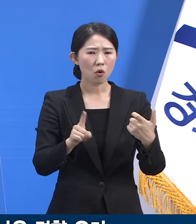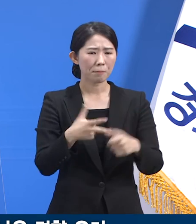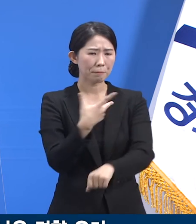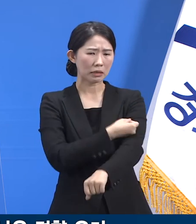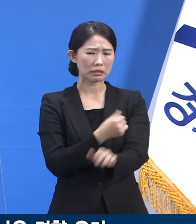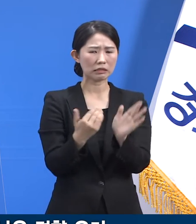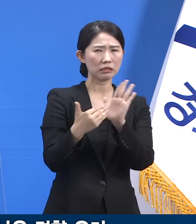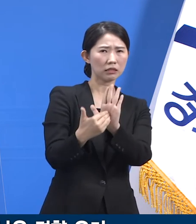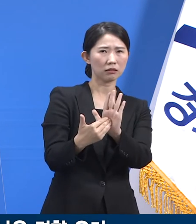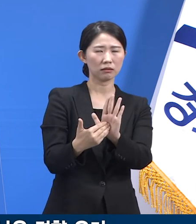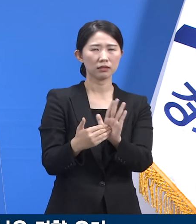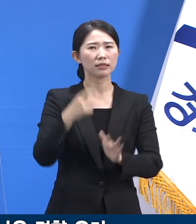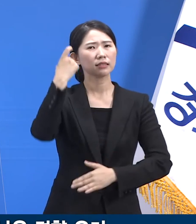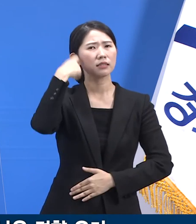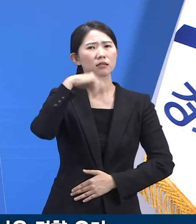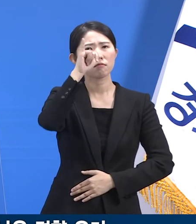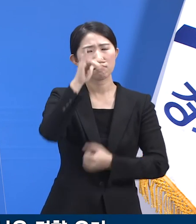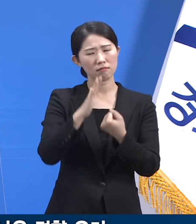우려스럽습니다.